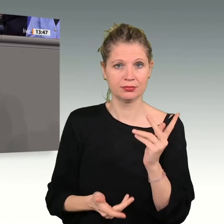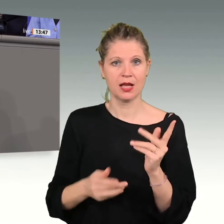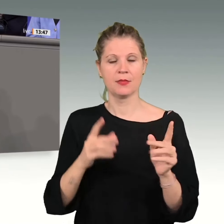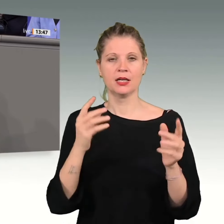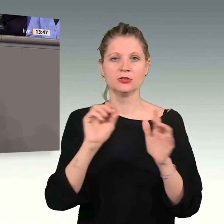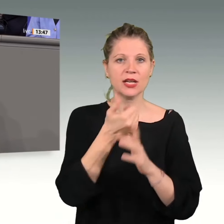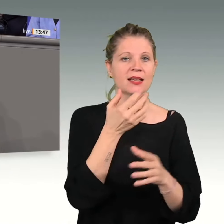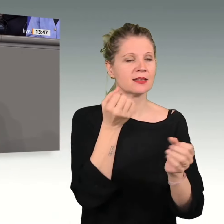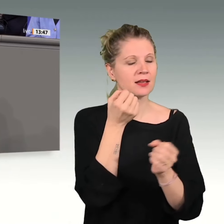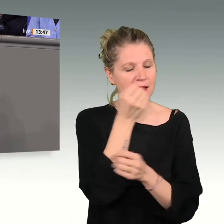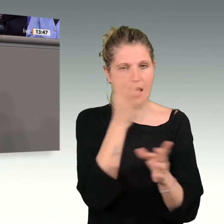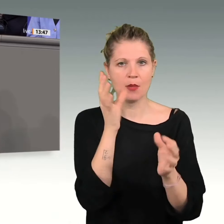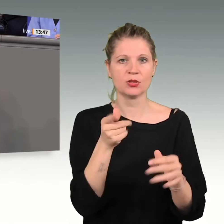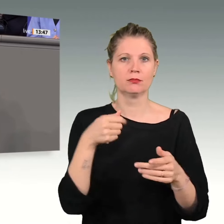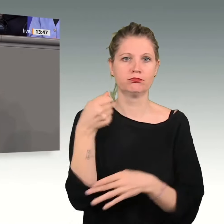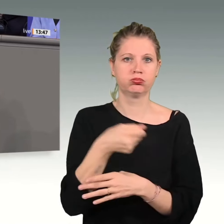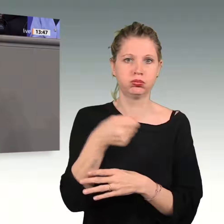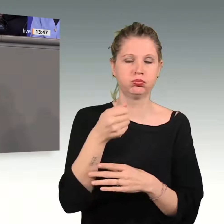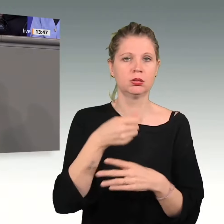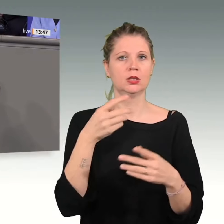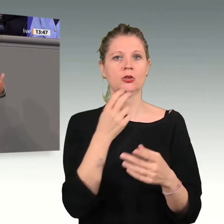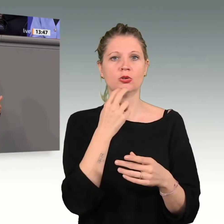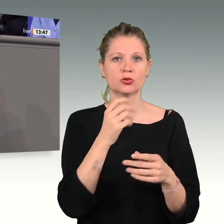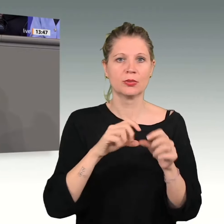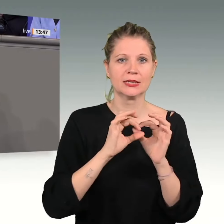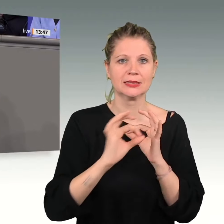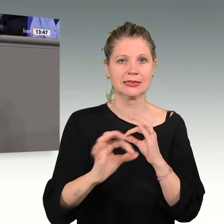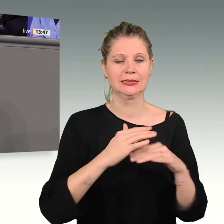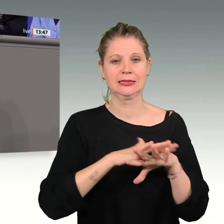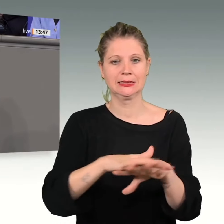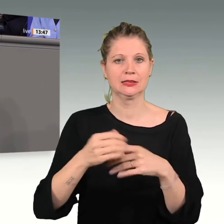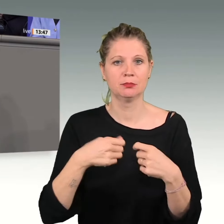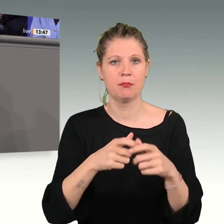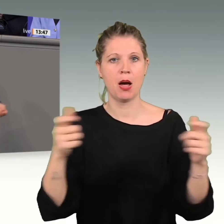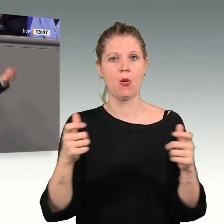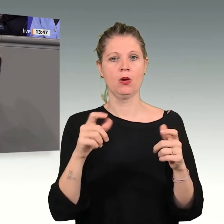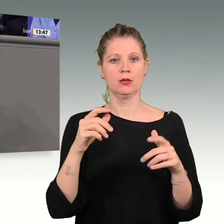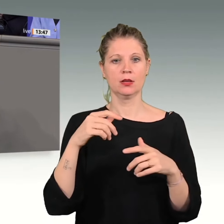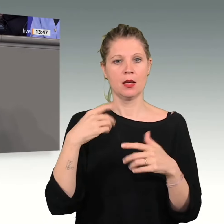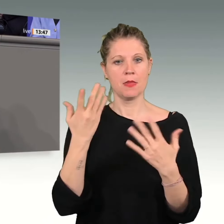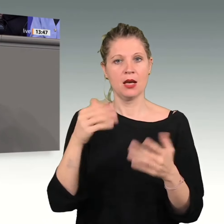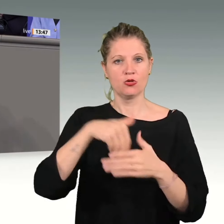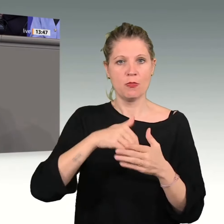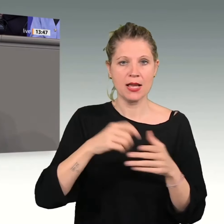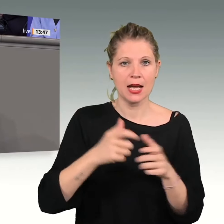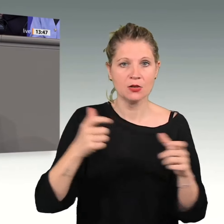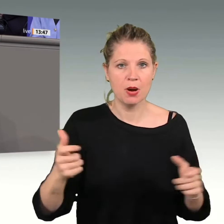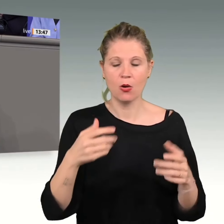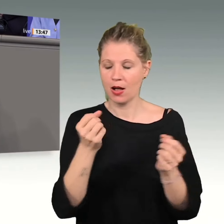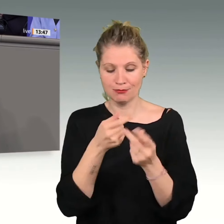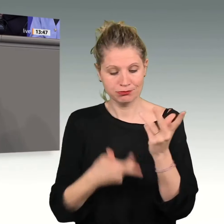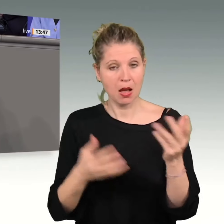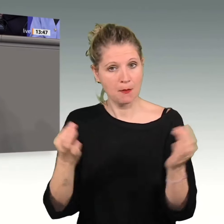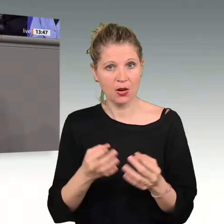Stromnetzausbau, Speicherausbau und alles andere. Und das machen wir ja auch. Eine Transformation ohne Kosten wird es nicht geben. Aber die Kosten ohne Transformation